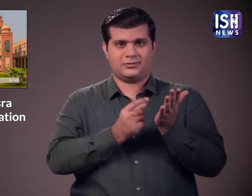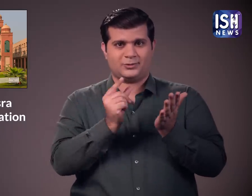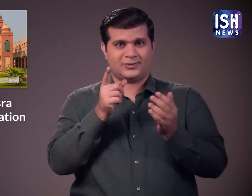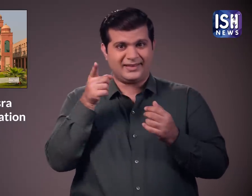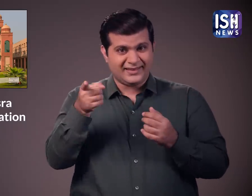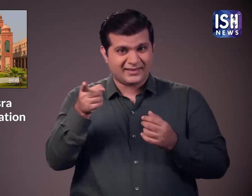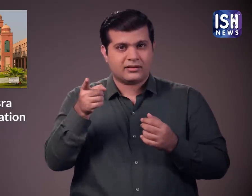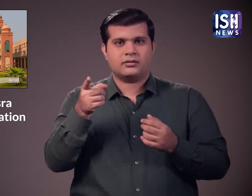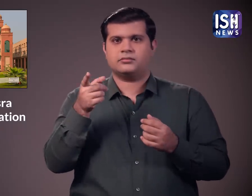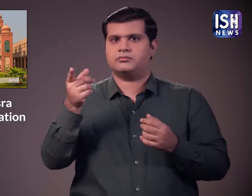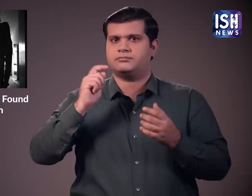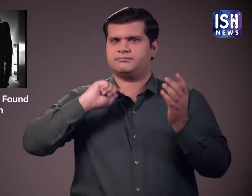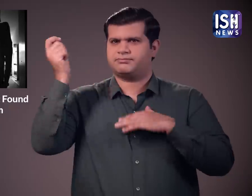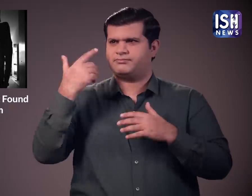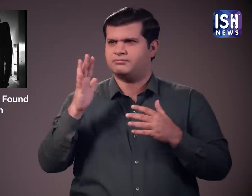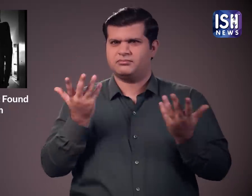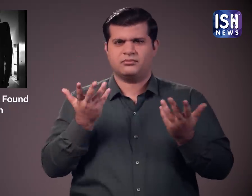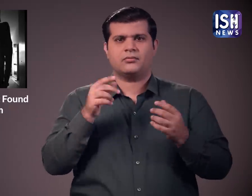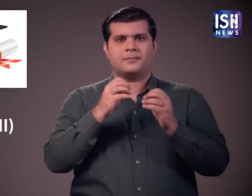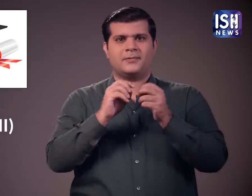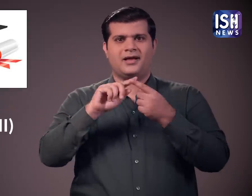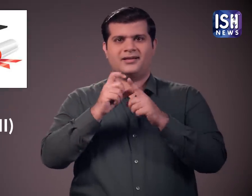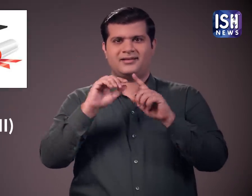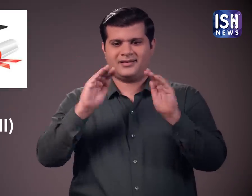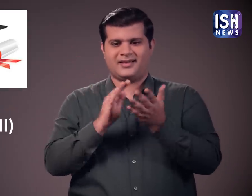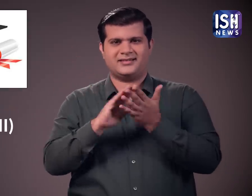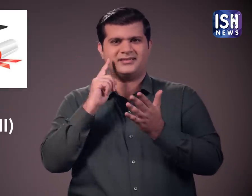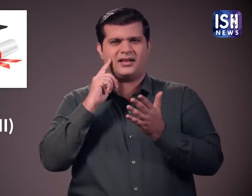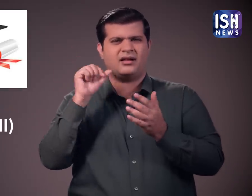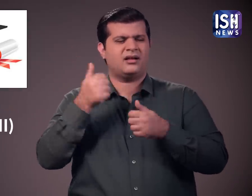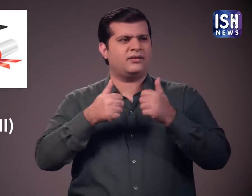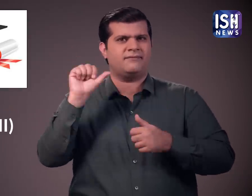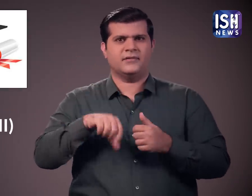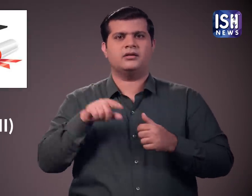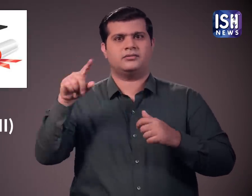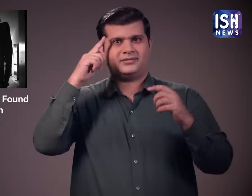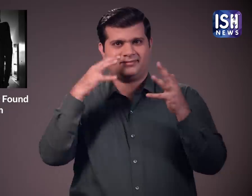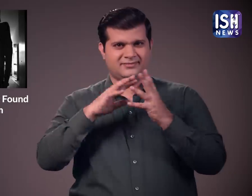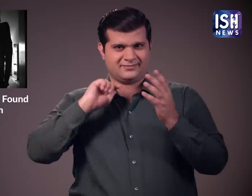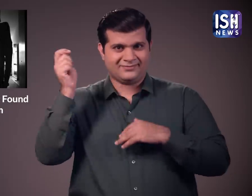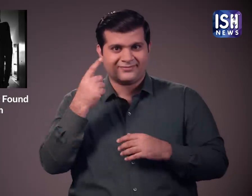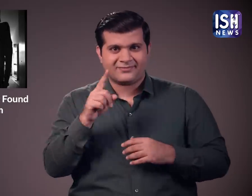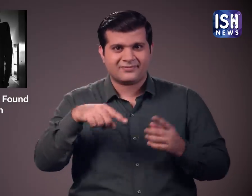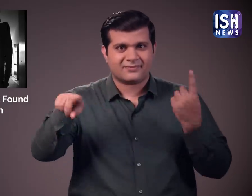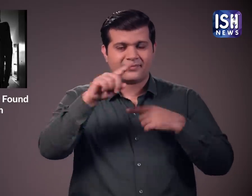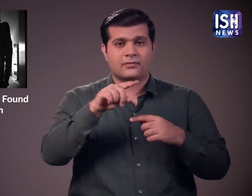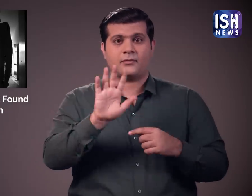फासी लगा ली। आपको लगता है कि उसने बीए डेचाय परिक्षा में असफल होने के तनाओ के करण फासी लगा ली। सही है ना